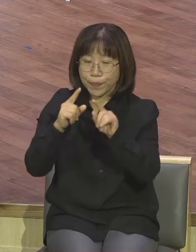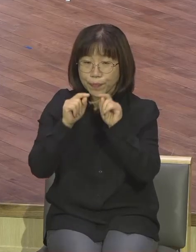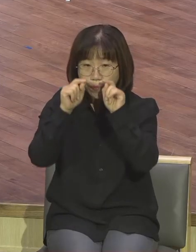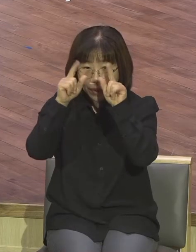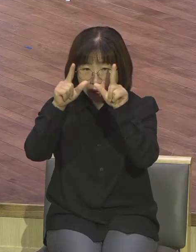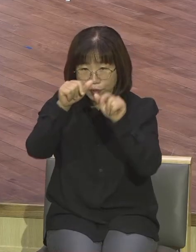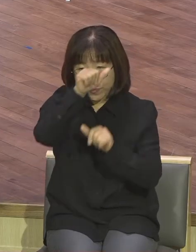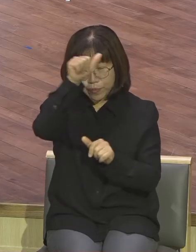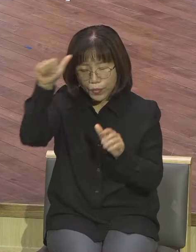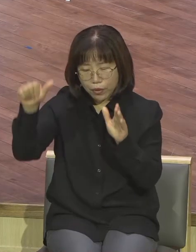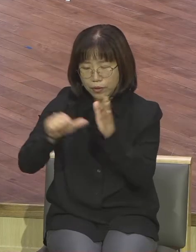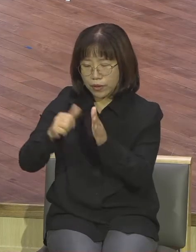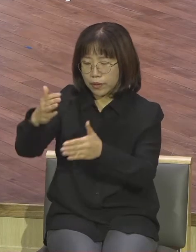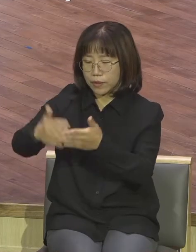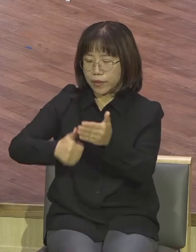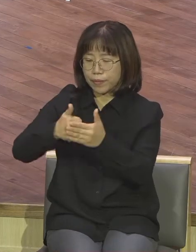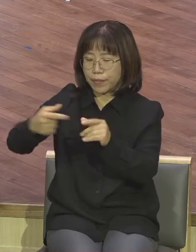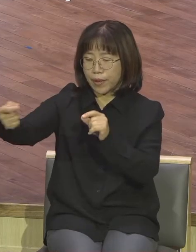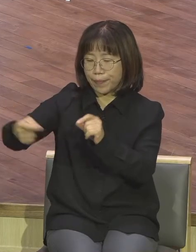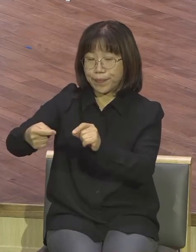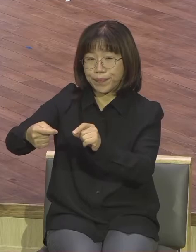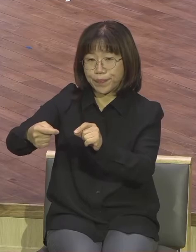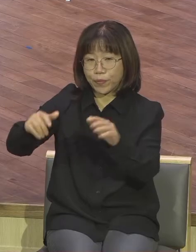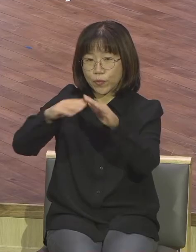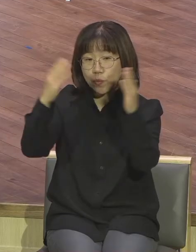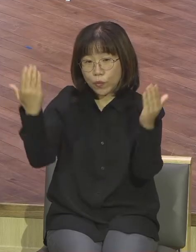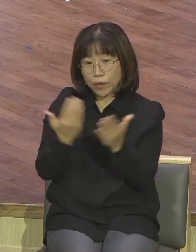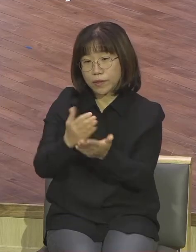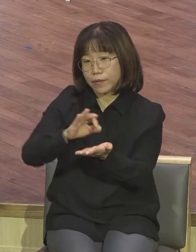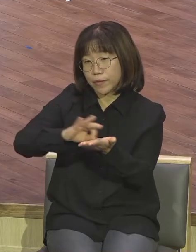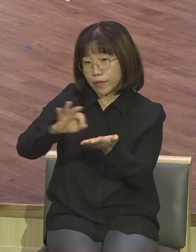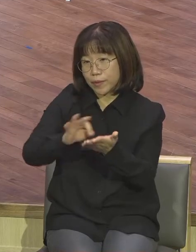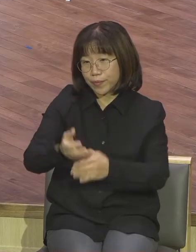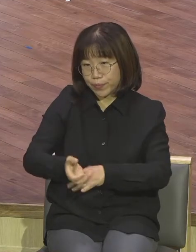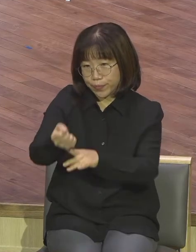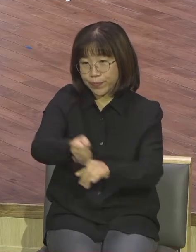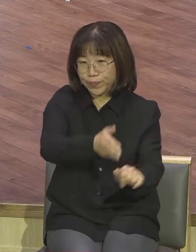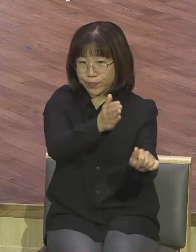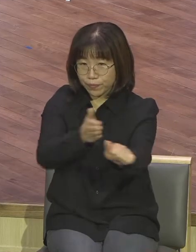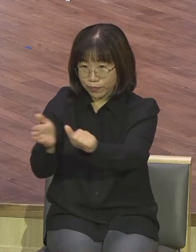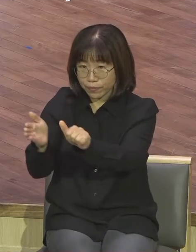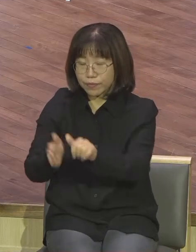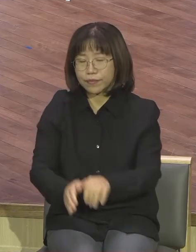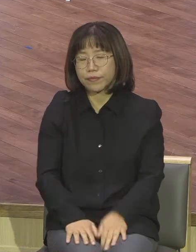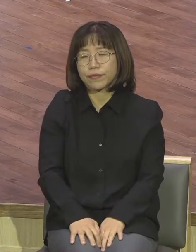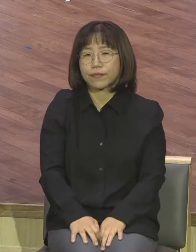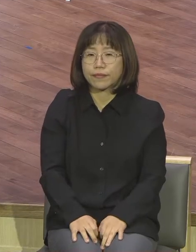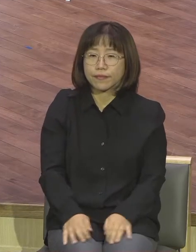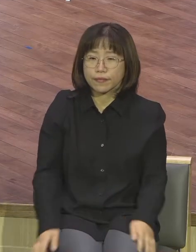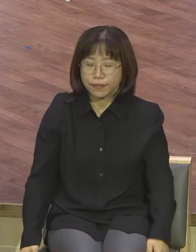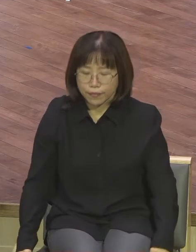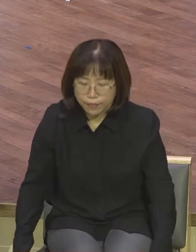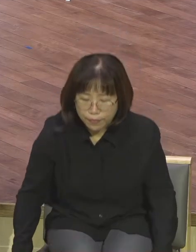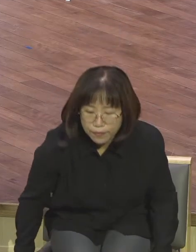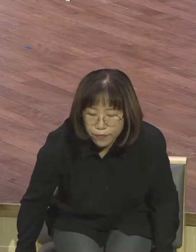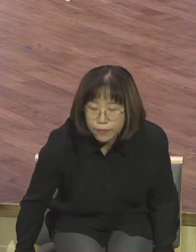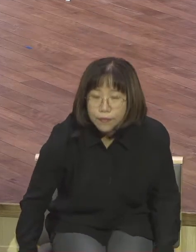하나님 앞에서 온전히 쓰임 받는 정거의 길을 지혐으로 축복합니다 그럼 첫째로 하나님의